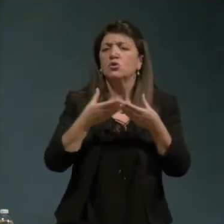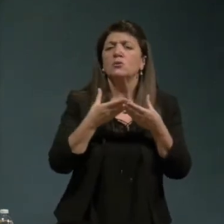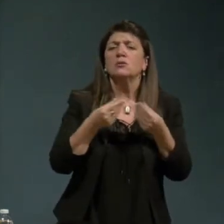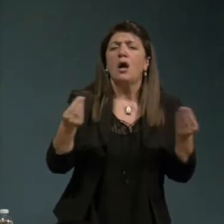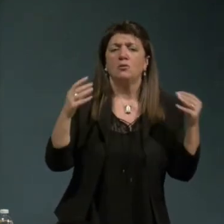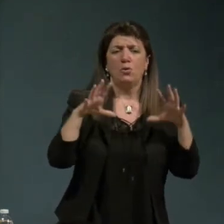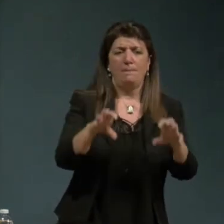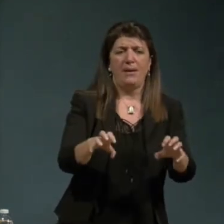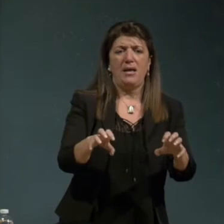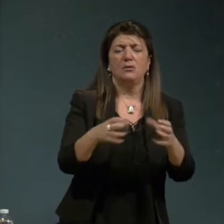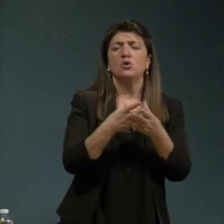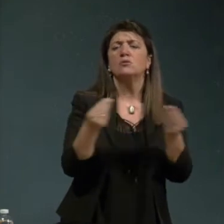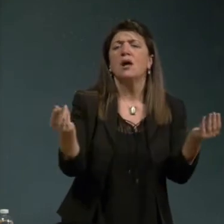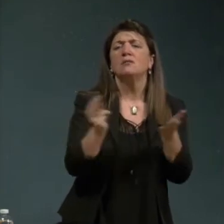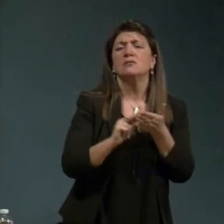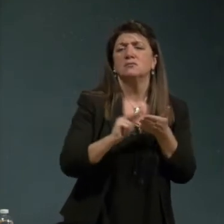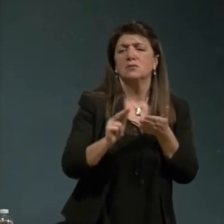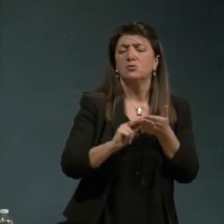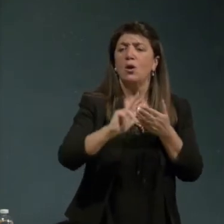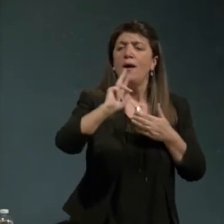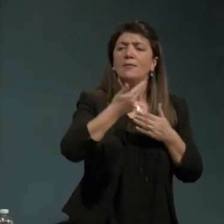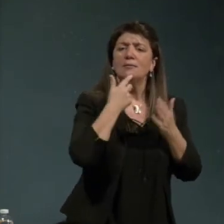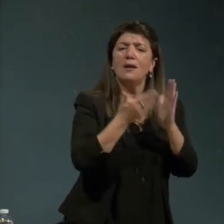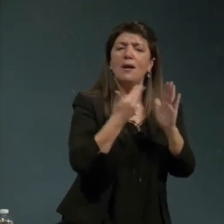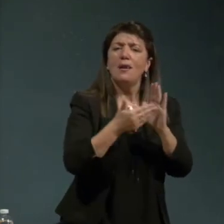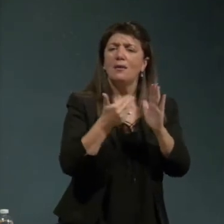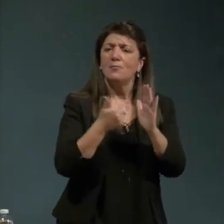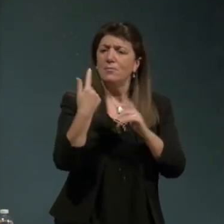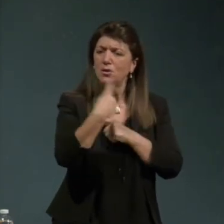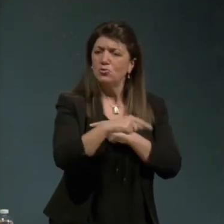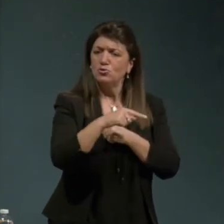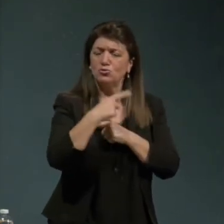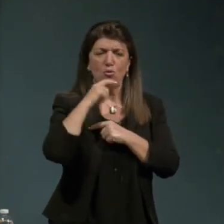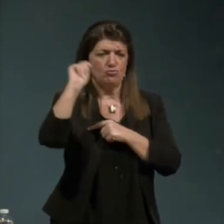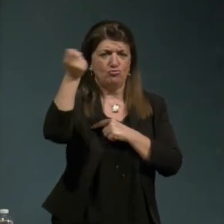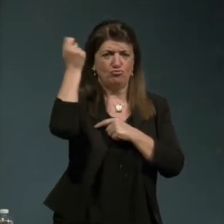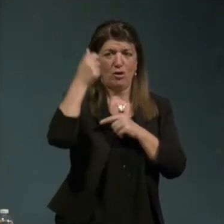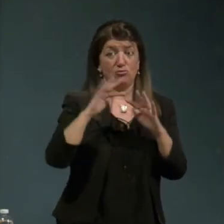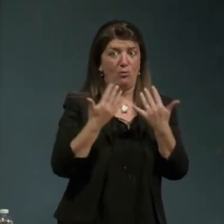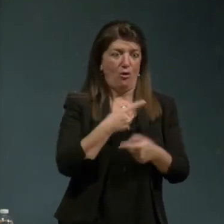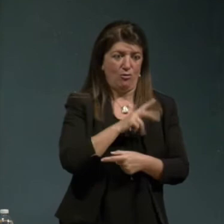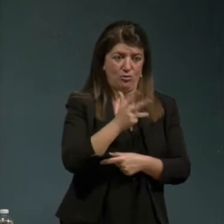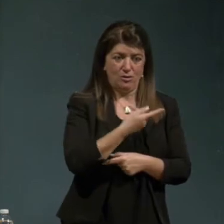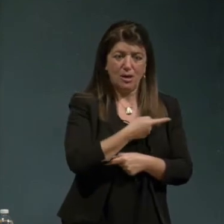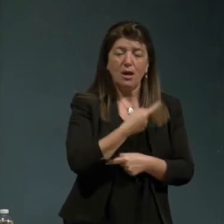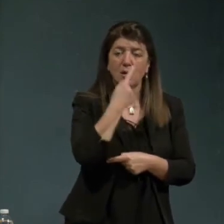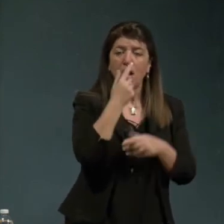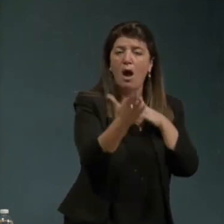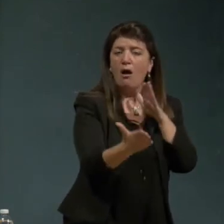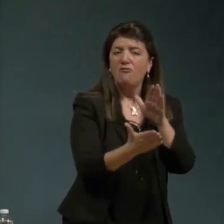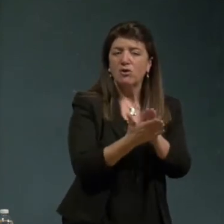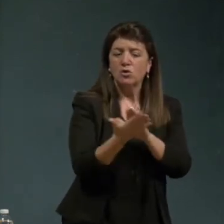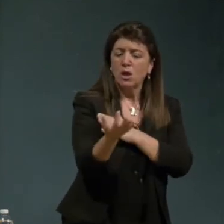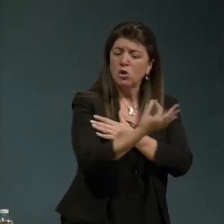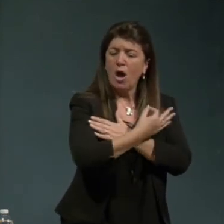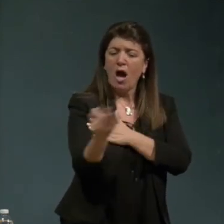di più grande successo planetario sono di questo tipo ad affrontare il problema della riforma